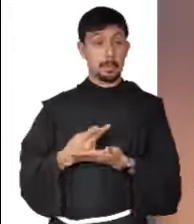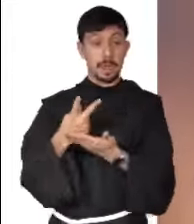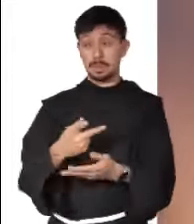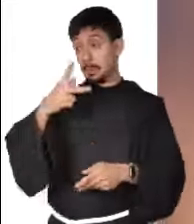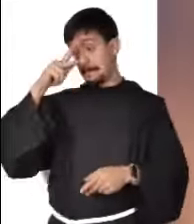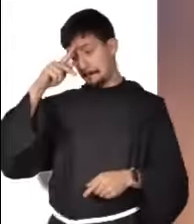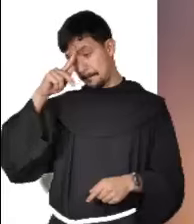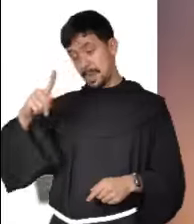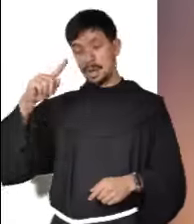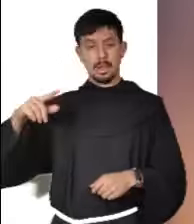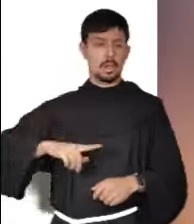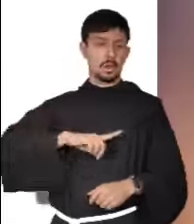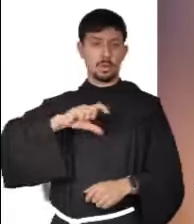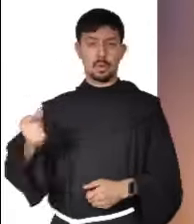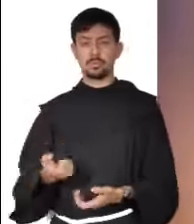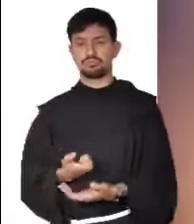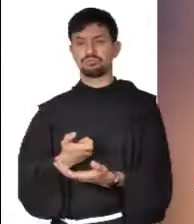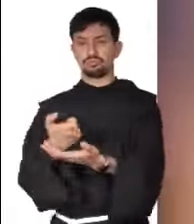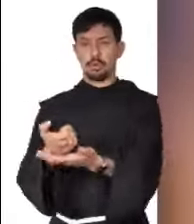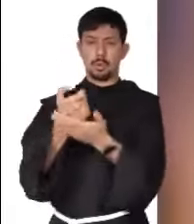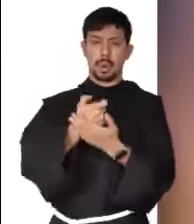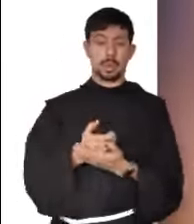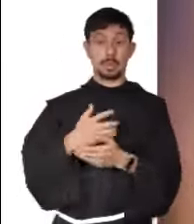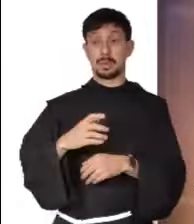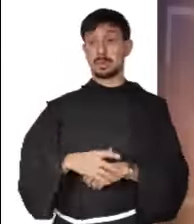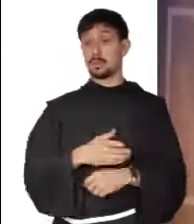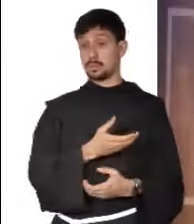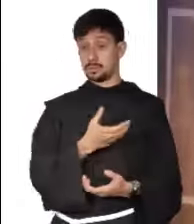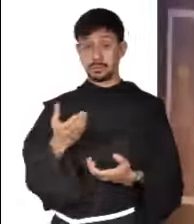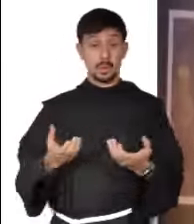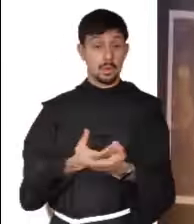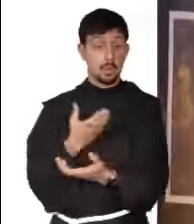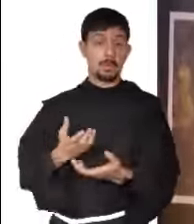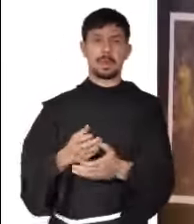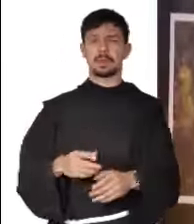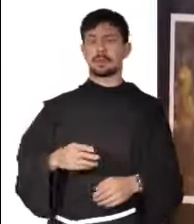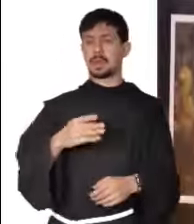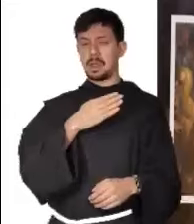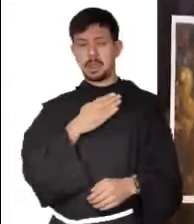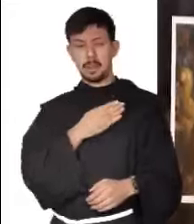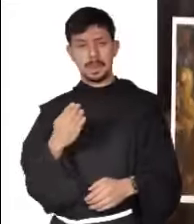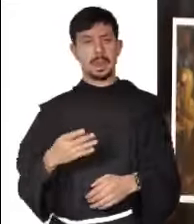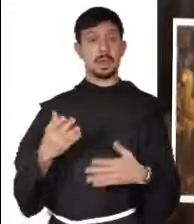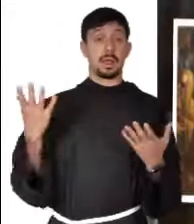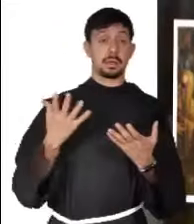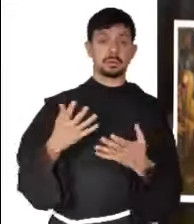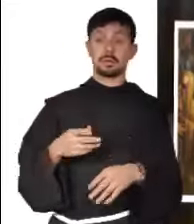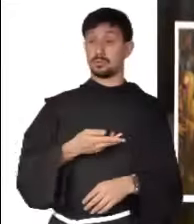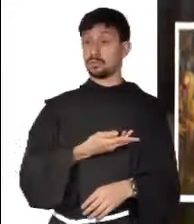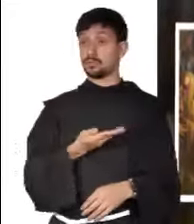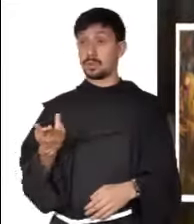cobrárselo después. Ustedes, en cambio, amen a sus enemigos, hagan el bien y presten sin esperar recompensa.